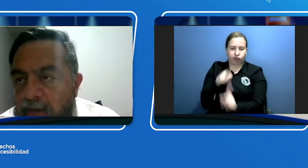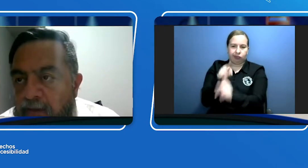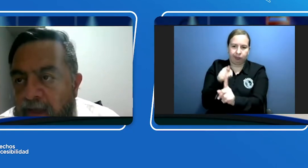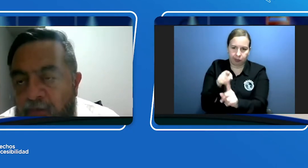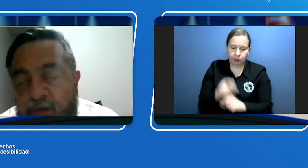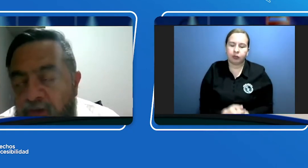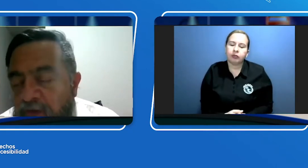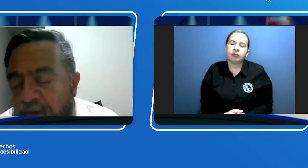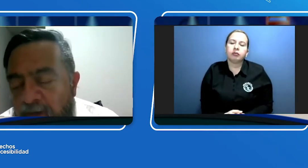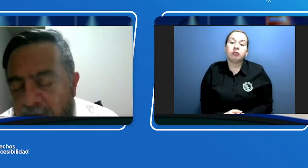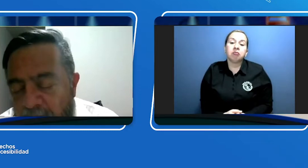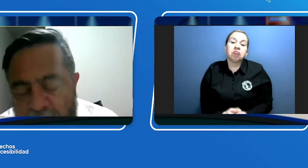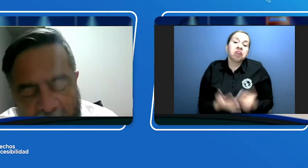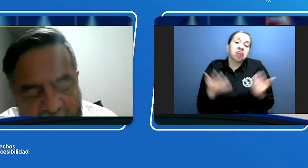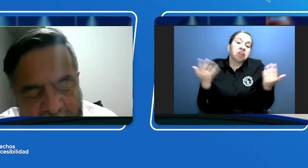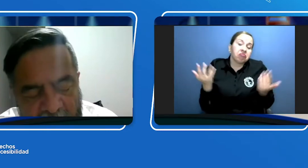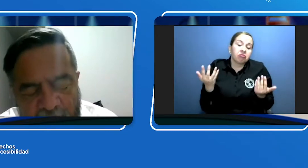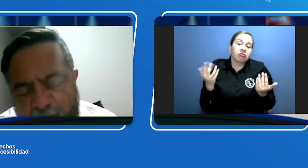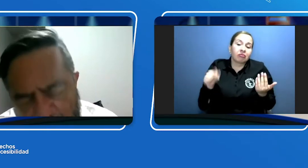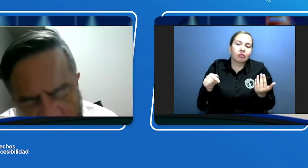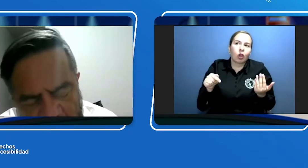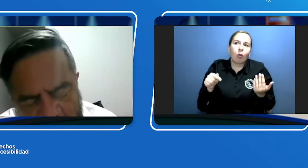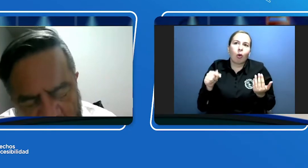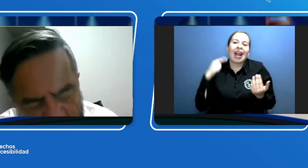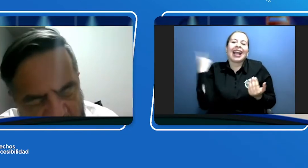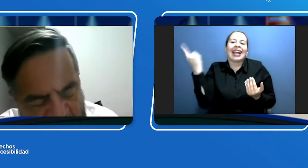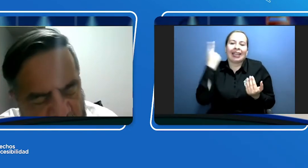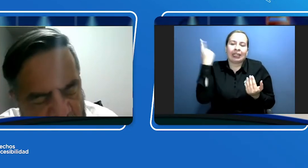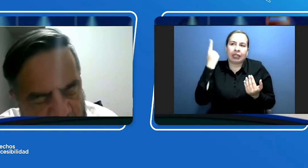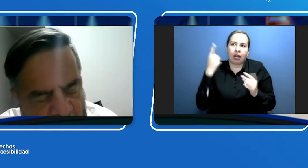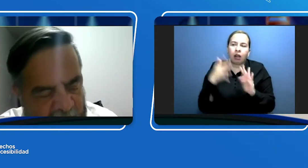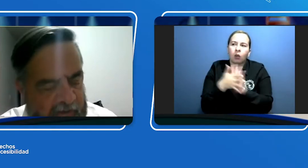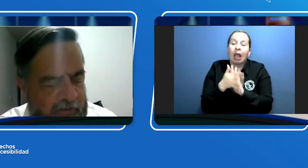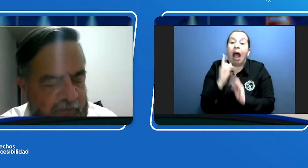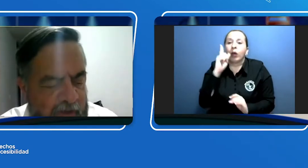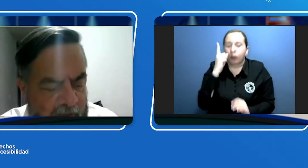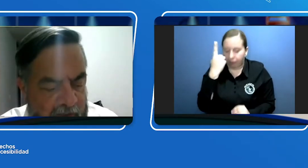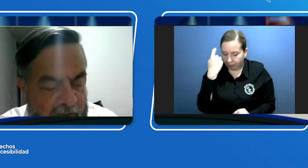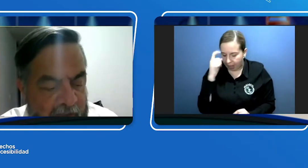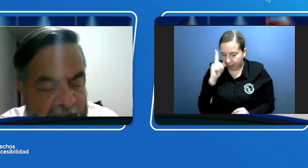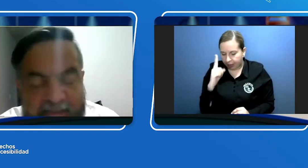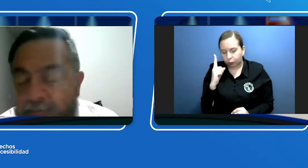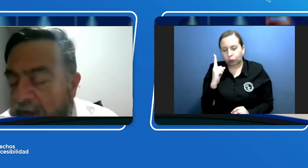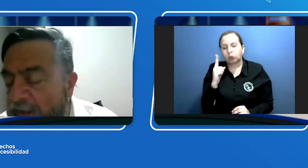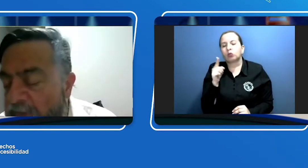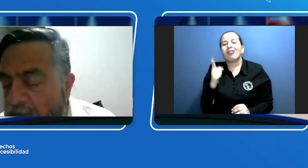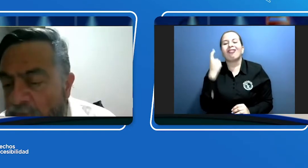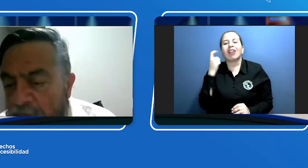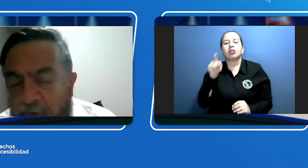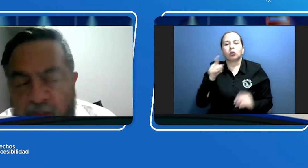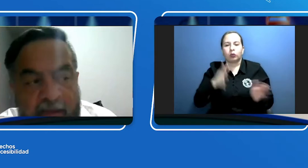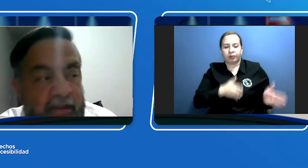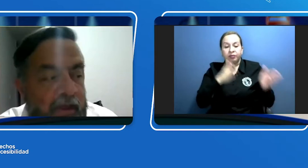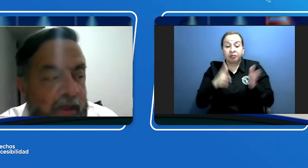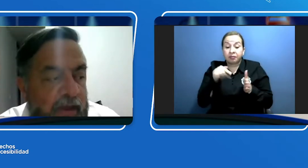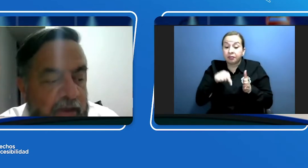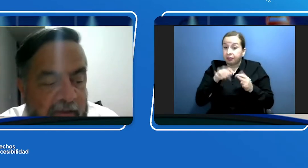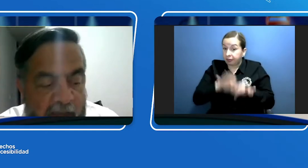Digamos que eso en grandes rasgos, bueno, me falta una etapa que también es muy importante. es que el